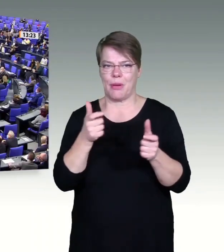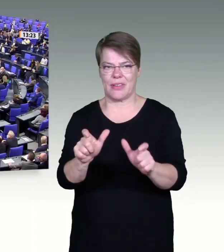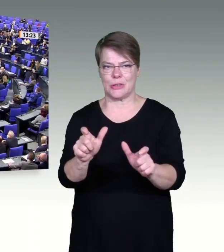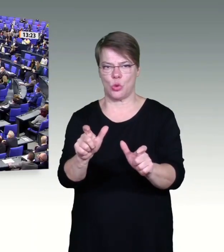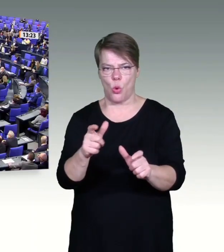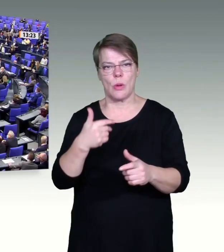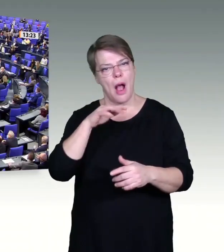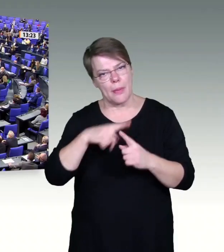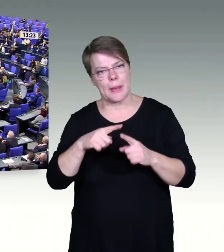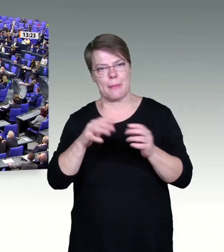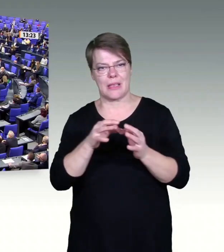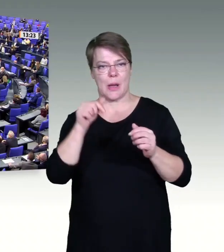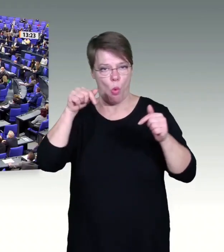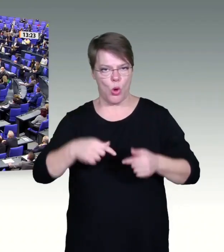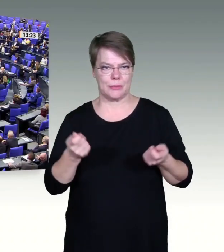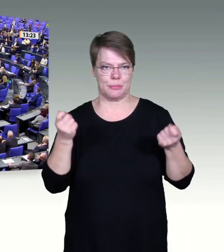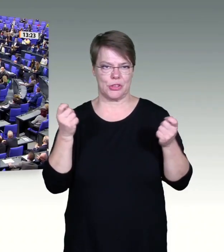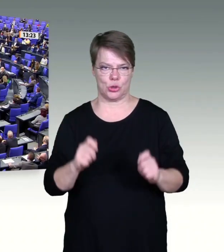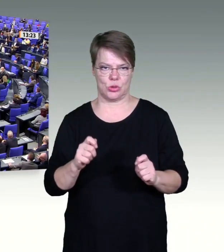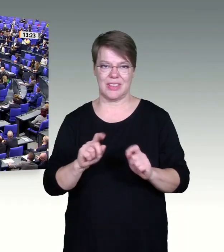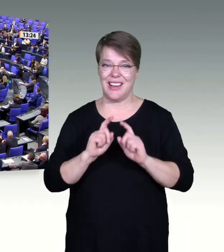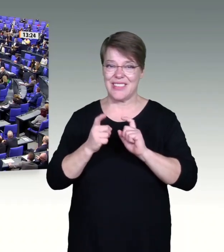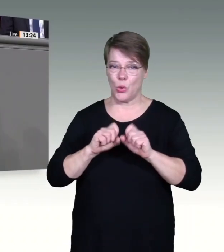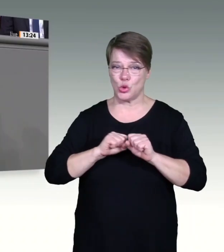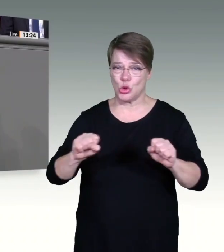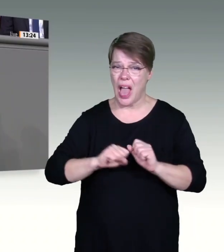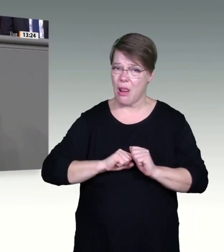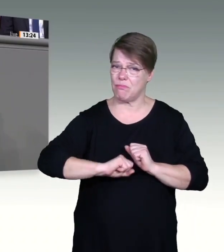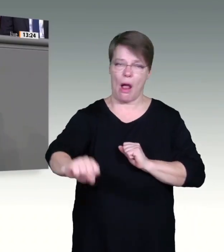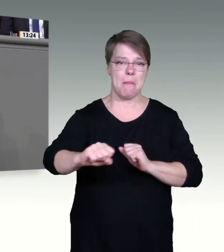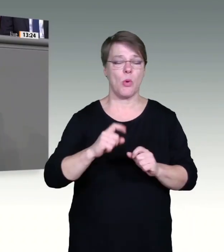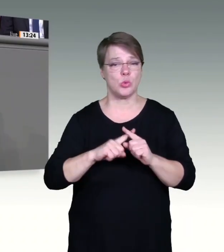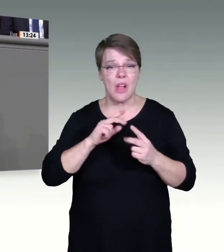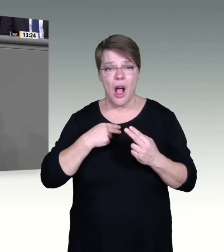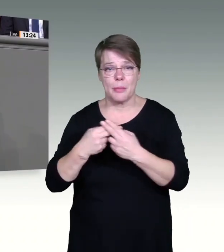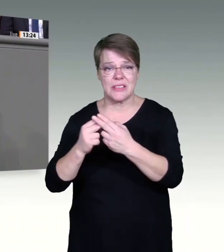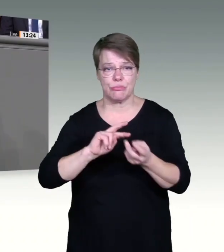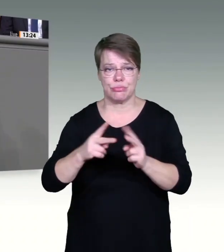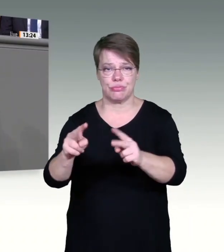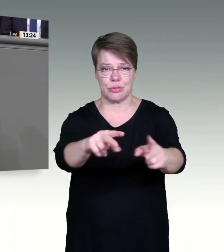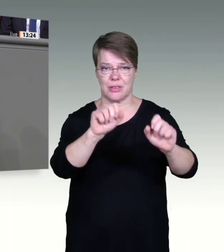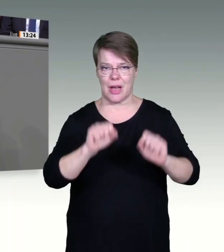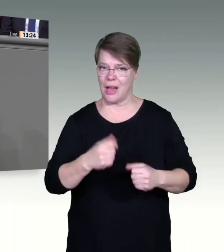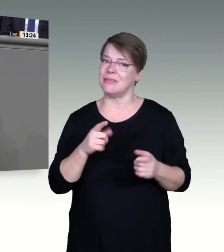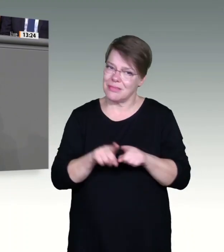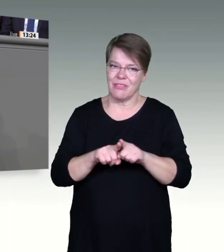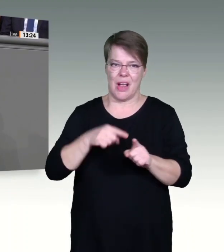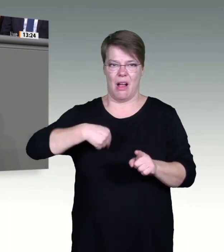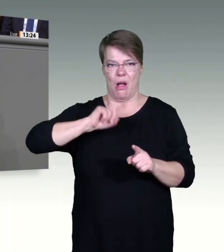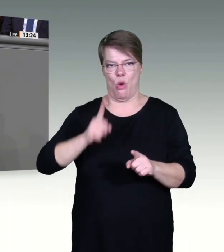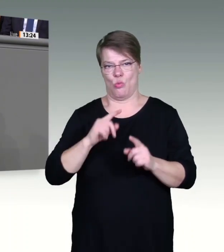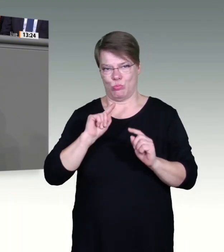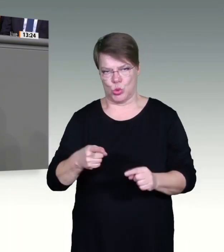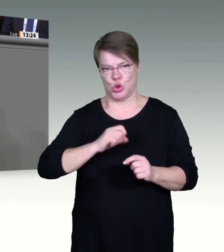sensibilisieren, das wir anpacken sollten, auch wenn das heute nicht zur Debatte steht, nämlich die Anerkennung von Corona als Berufskrankheit,